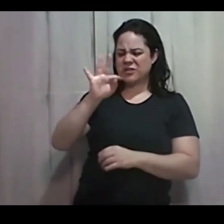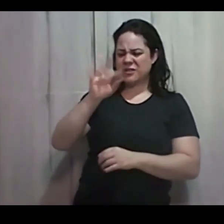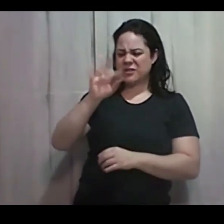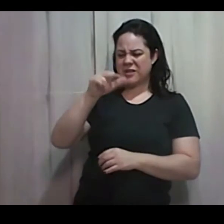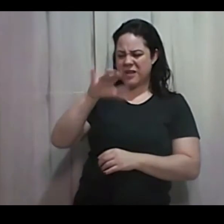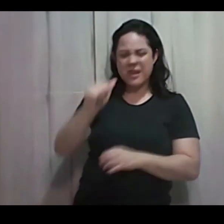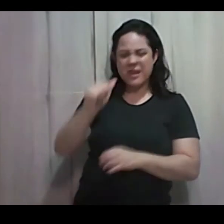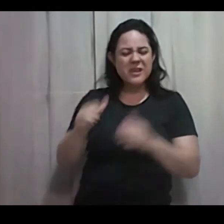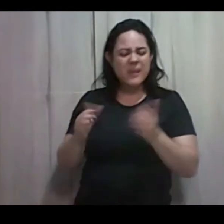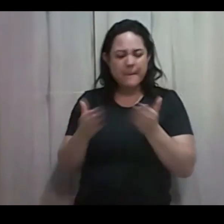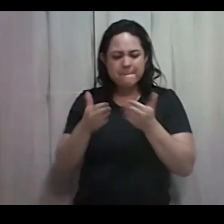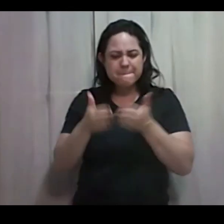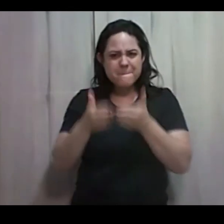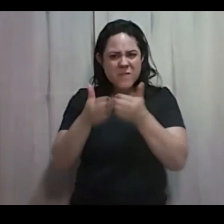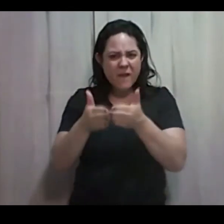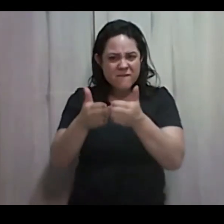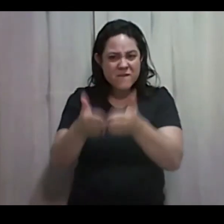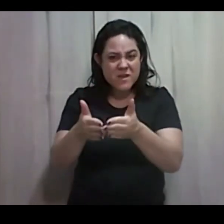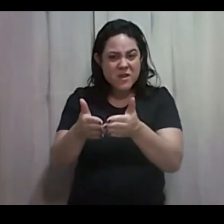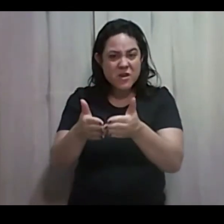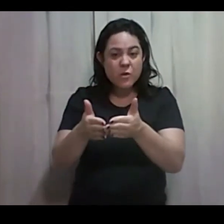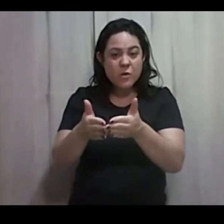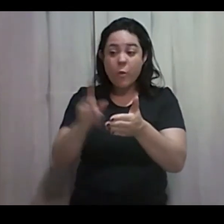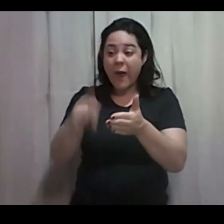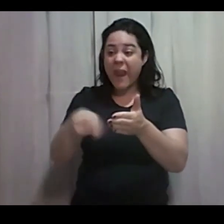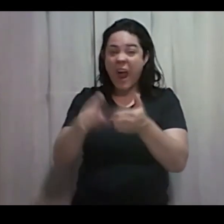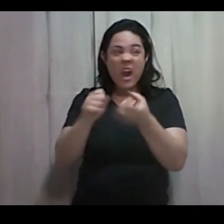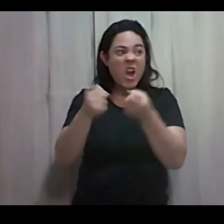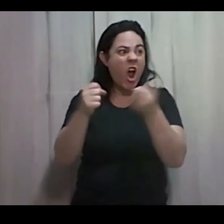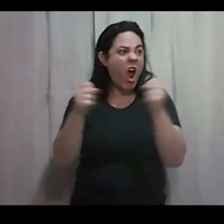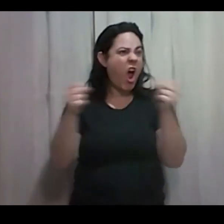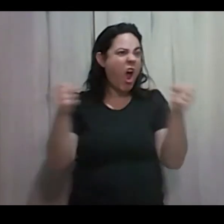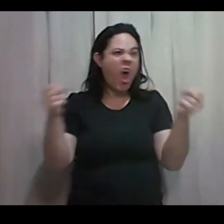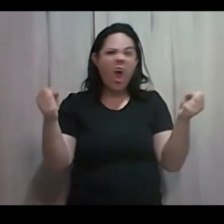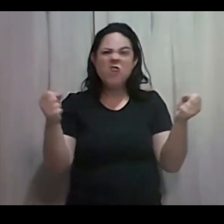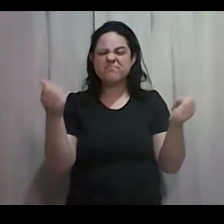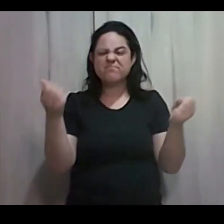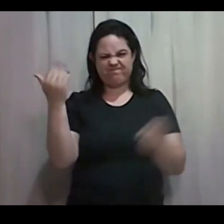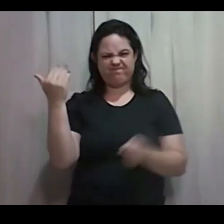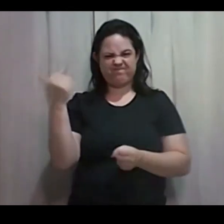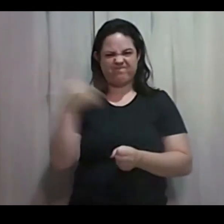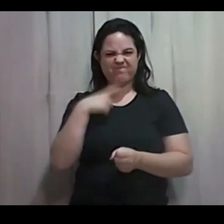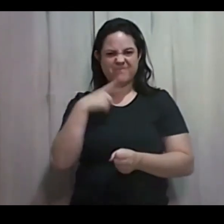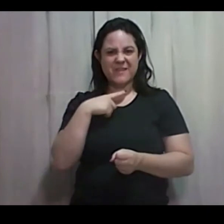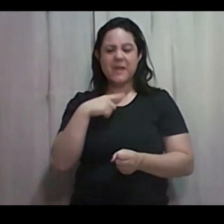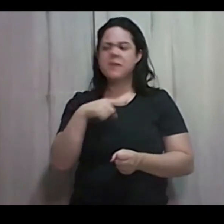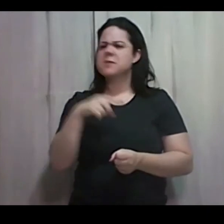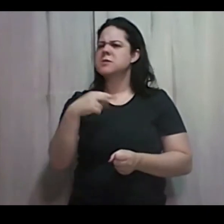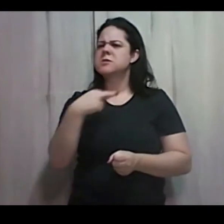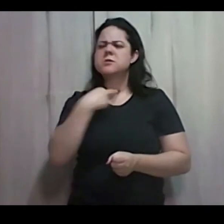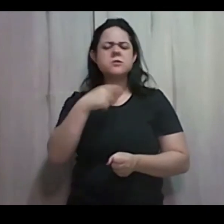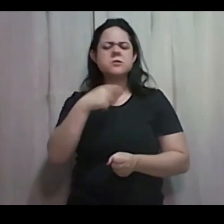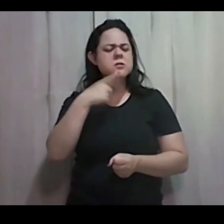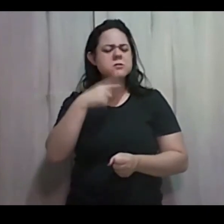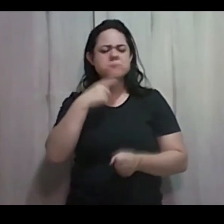O maior transatlântico do mundo O maior navio do mundo Porque ele não poderia afundar Mas afundou